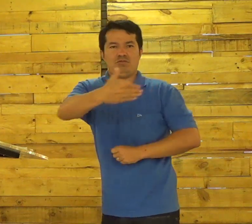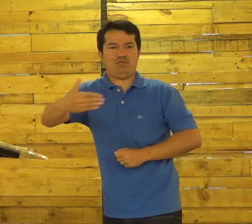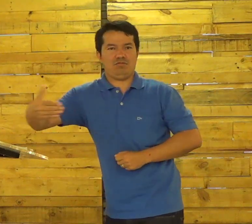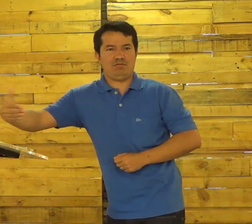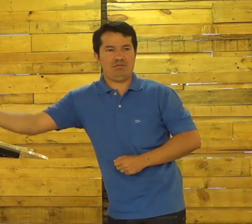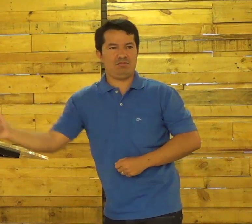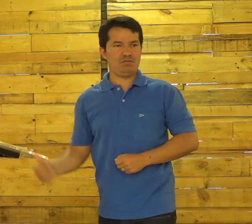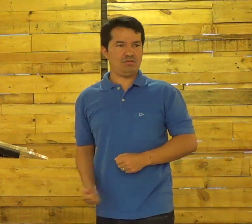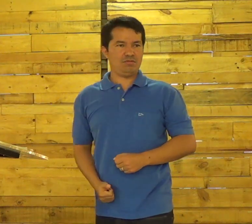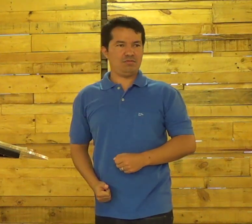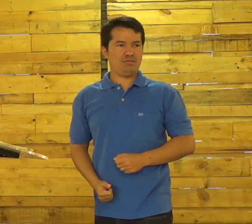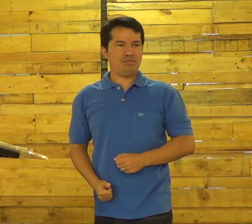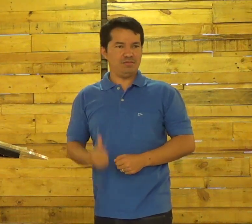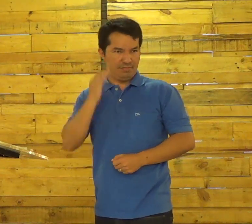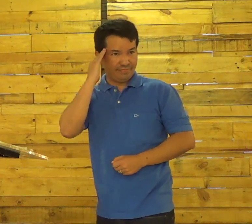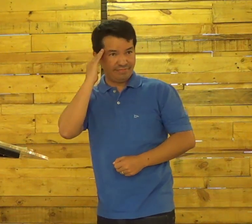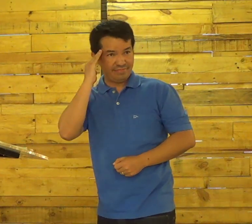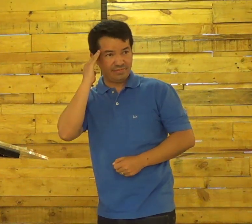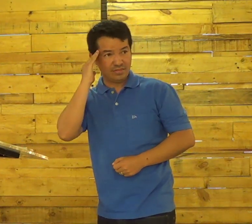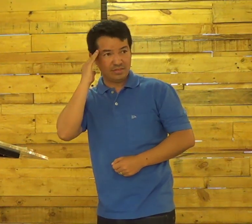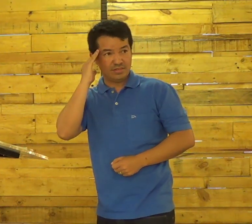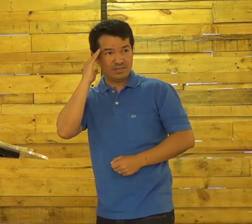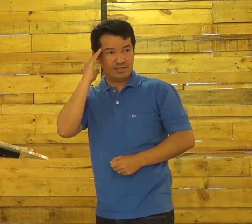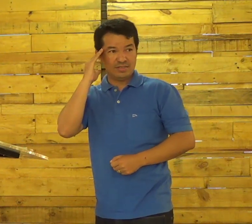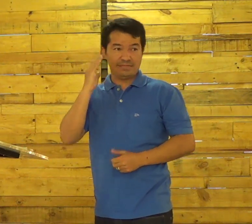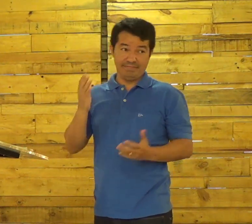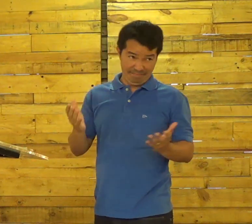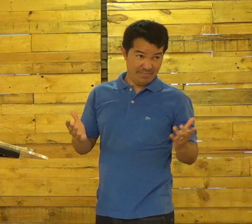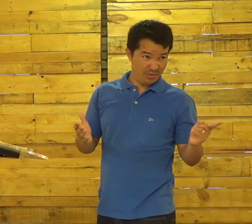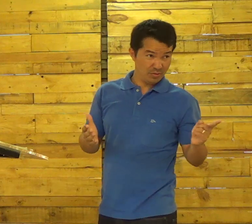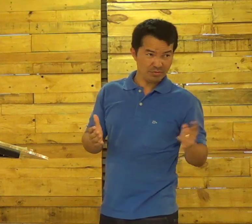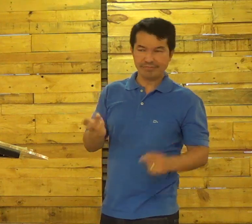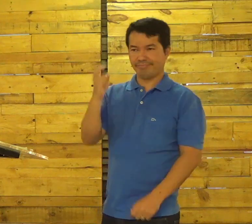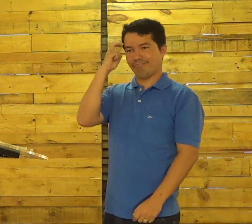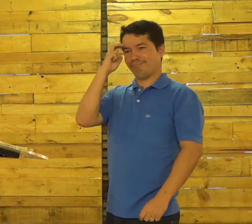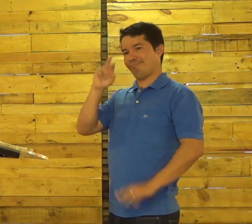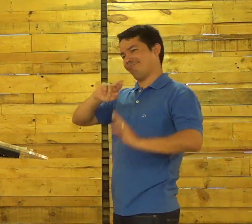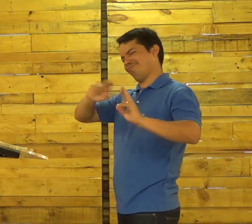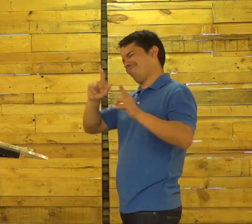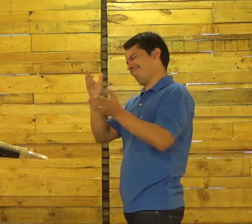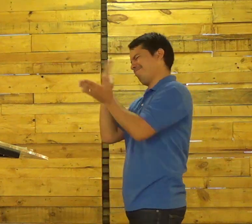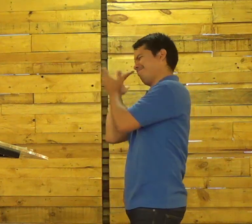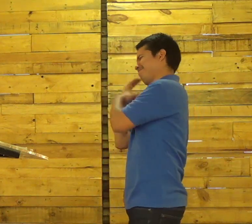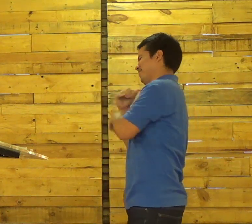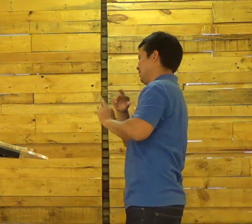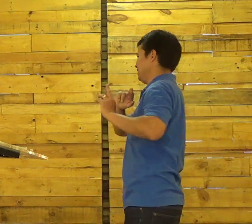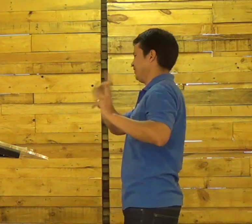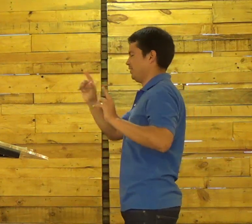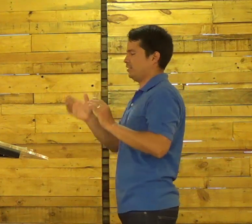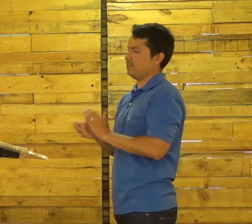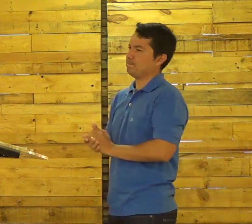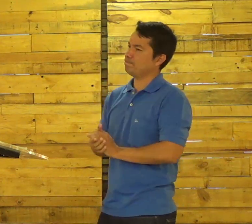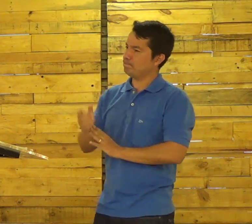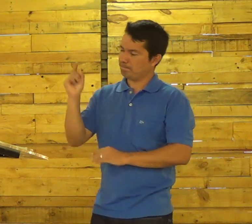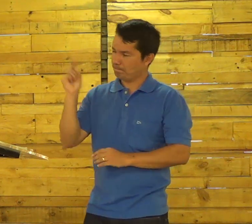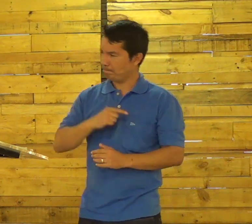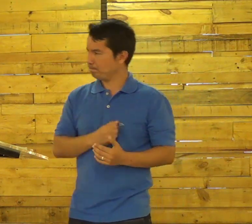copiar seus pais. Que eram pescadores. Entendeu? É isso que, certamente, tem acontecido. Por uma questão